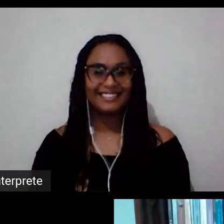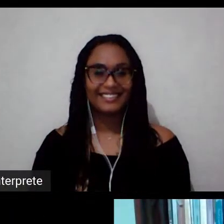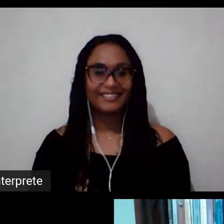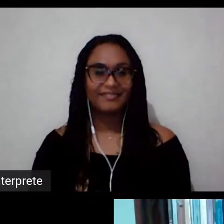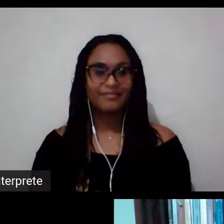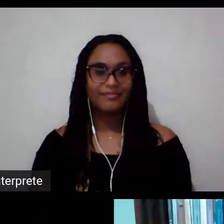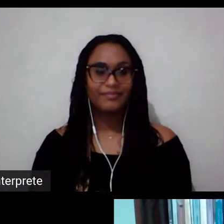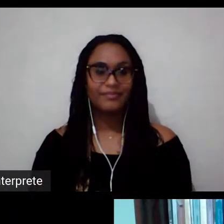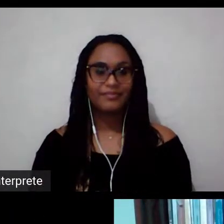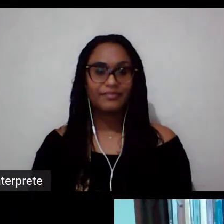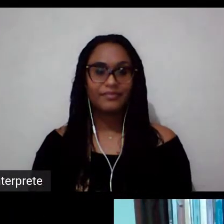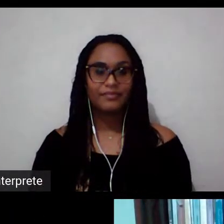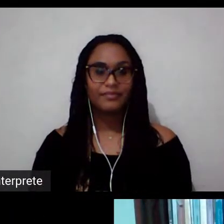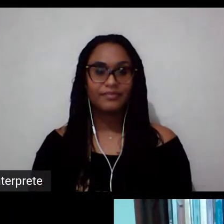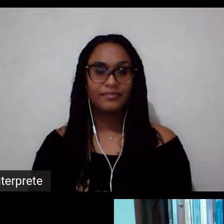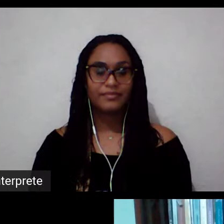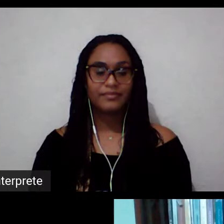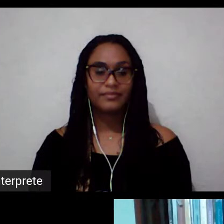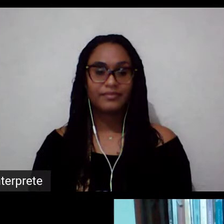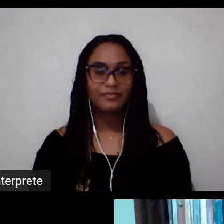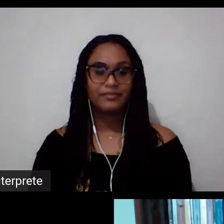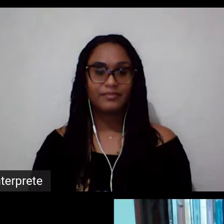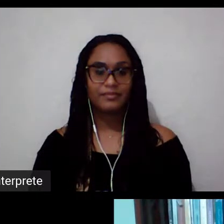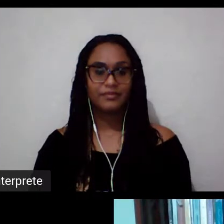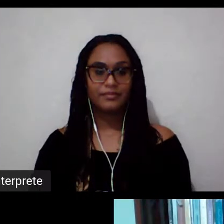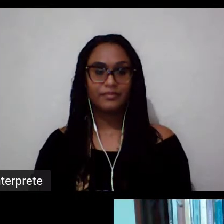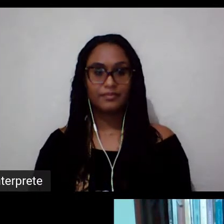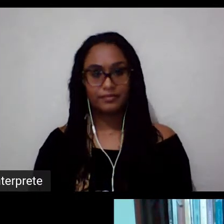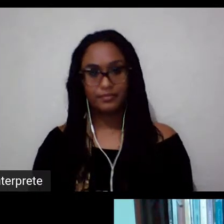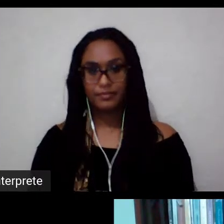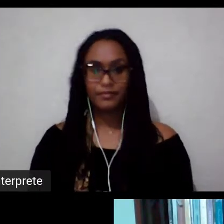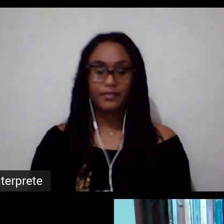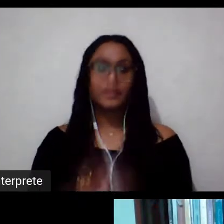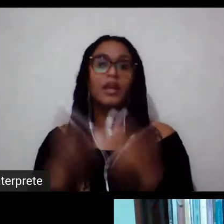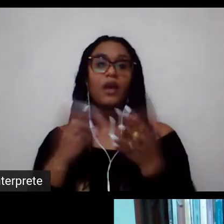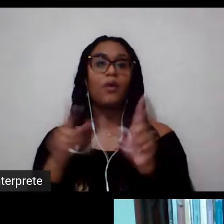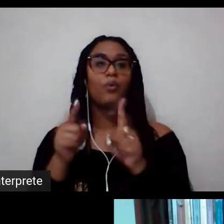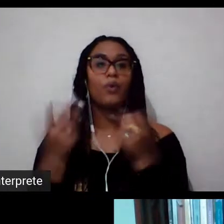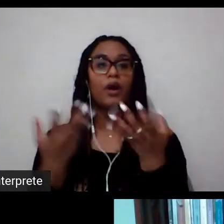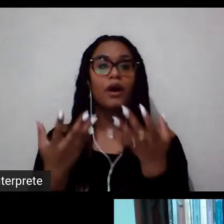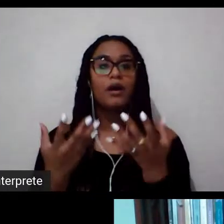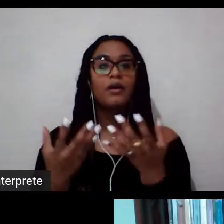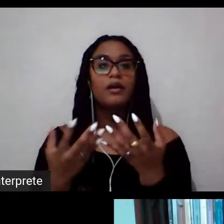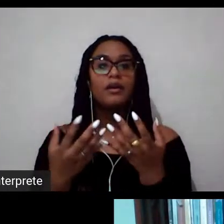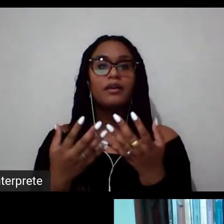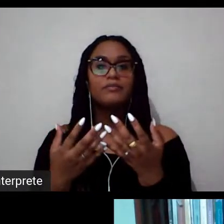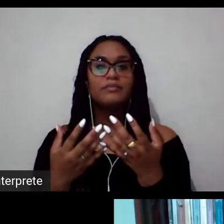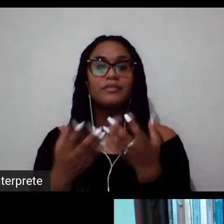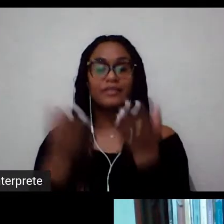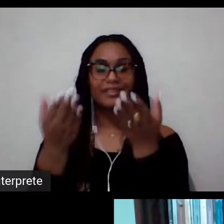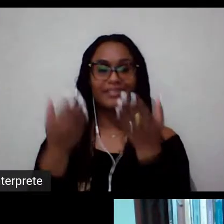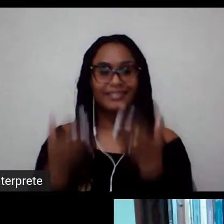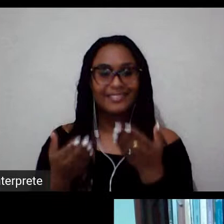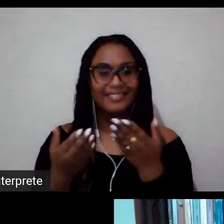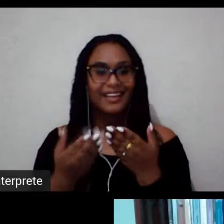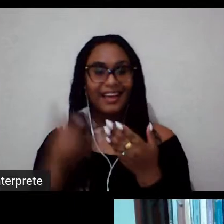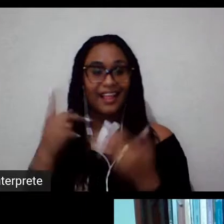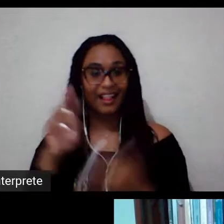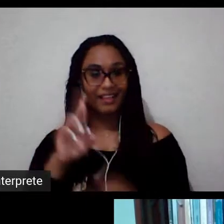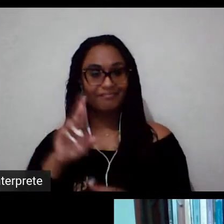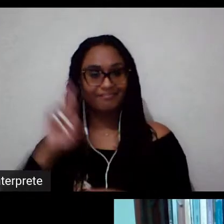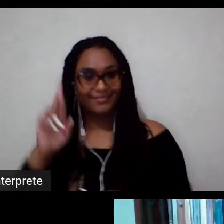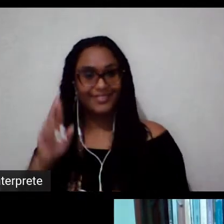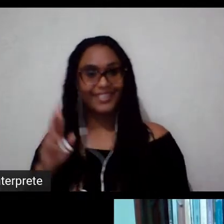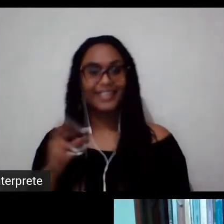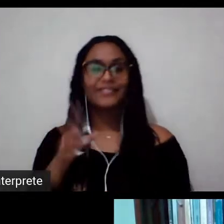eu tenho a honra de apresentar a nossa curadora e convidada especial, a pesquisadora Silvana Gwellner, que vai conduzir a mesa